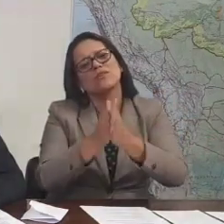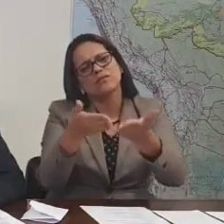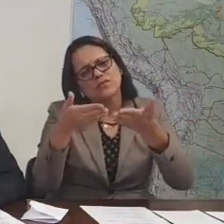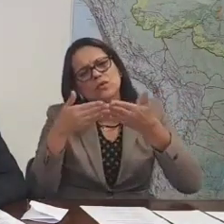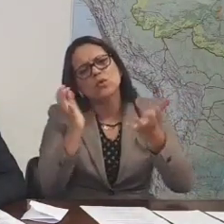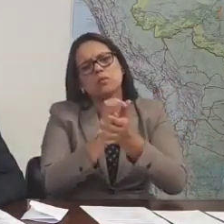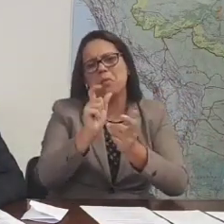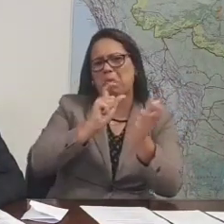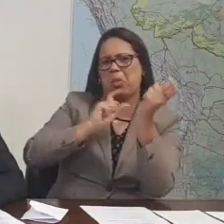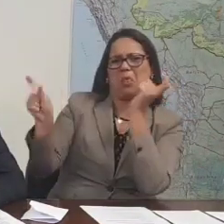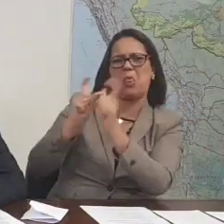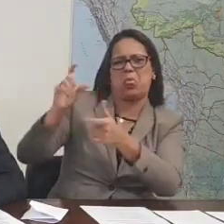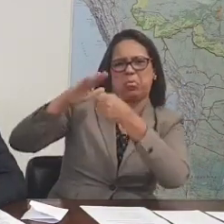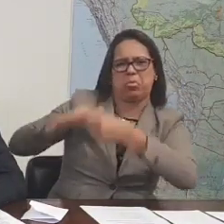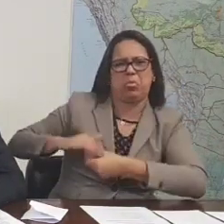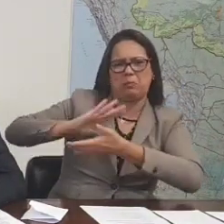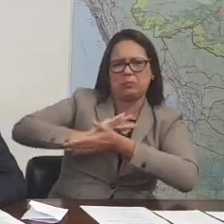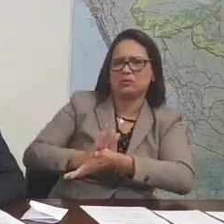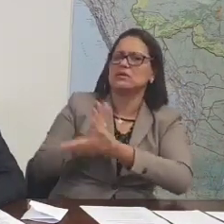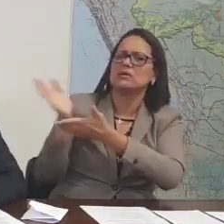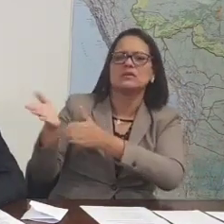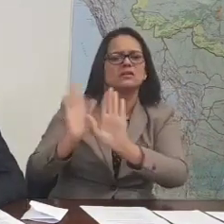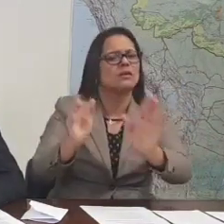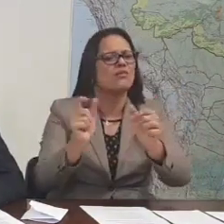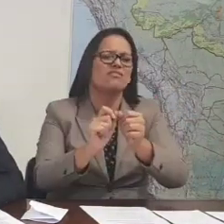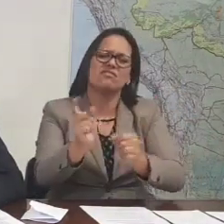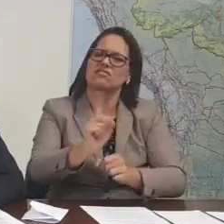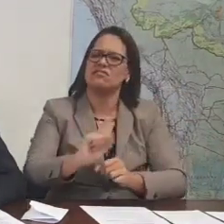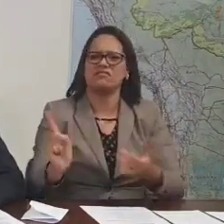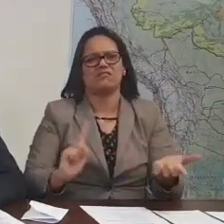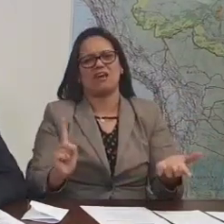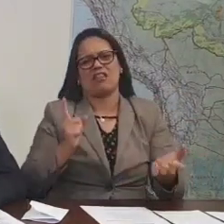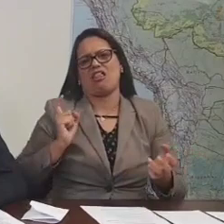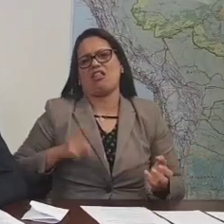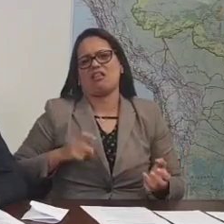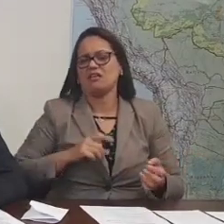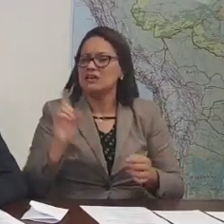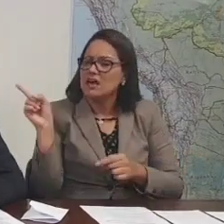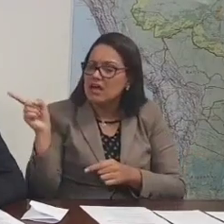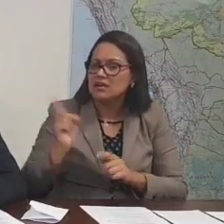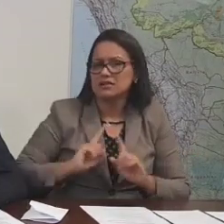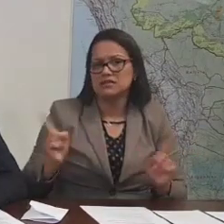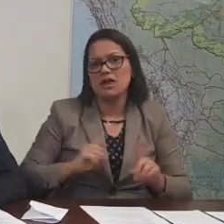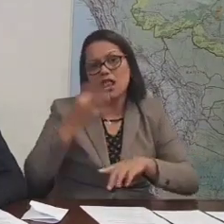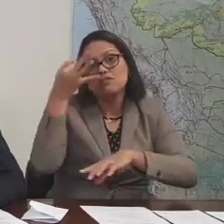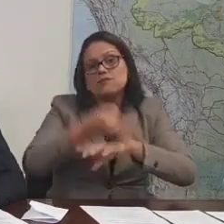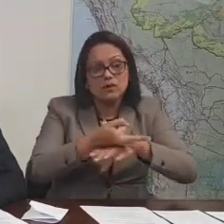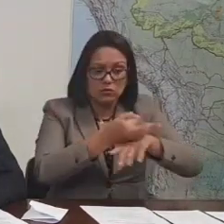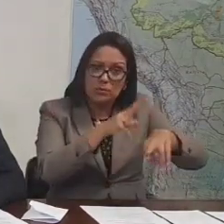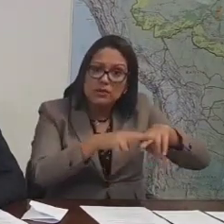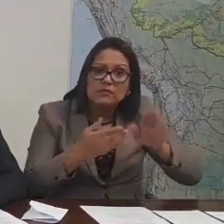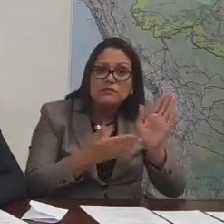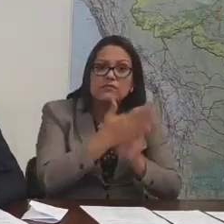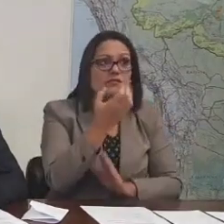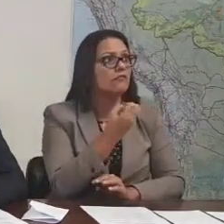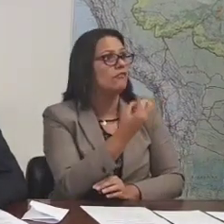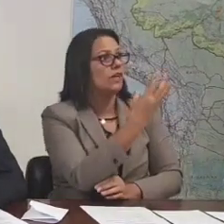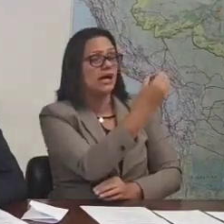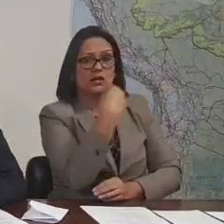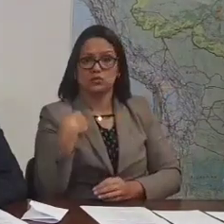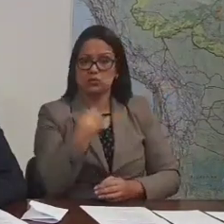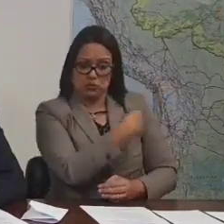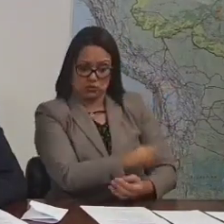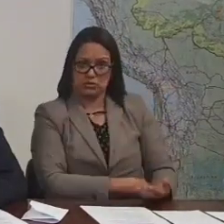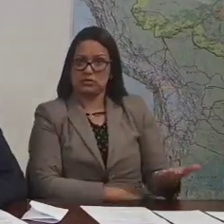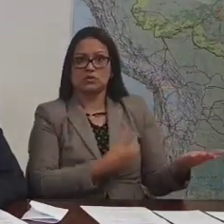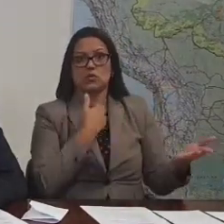não procede isso daí, não procede, não justifica esse ataque, porque a ausência dela, logicamente, não tinha como ela